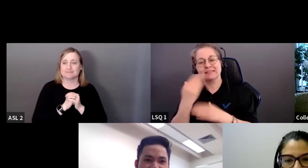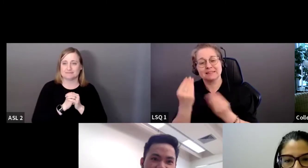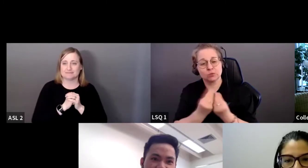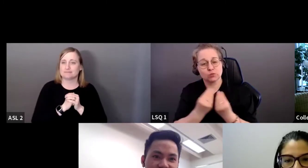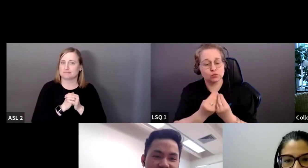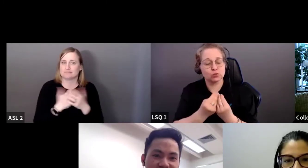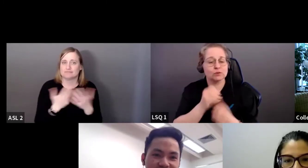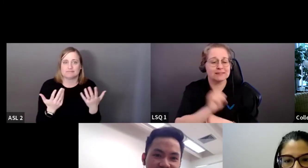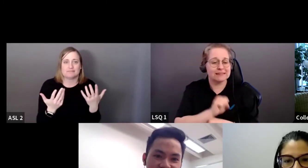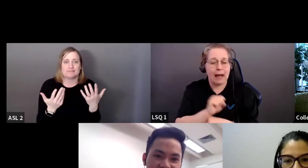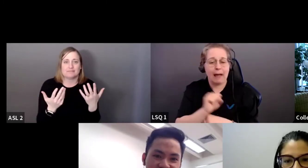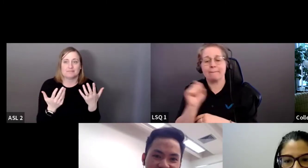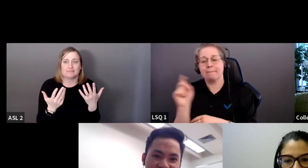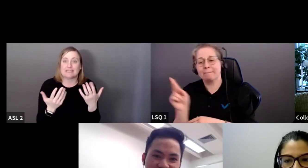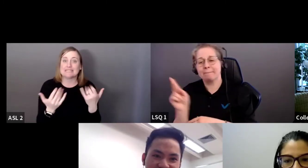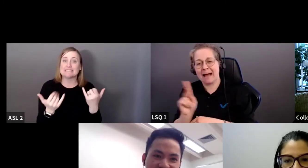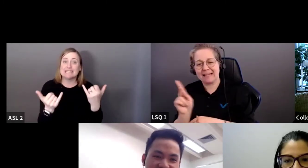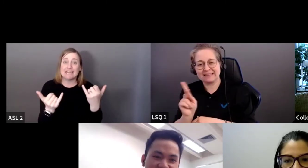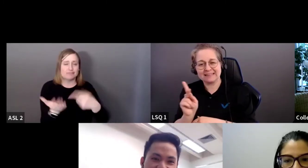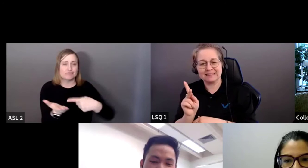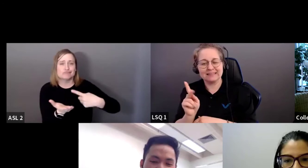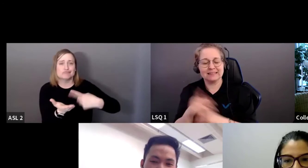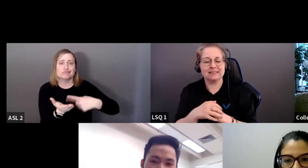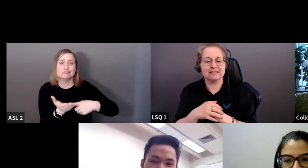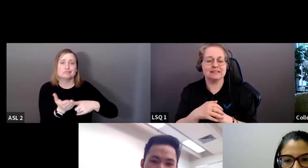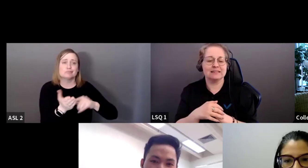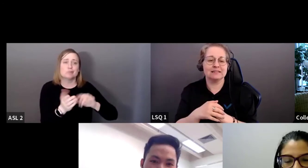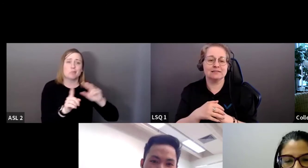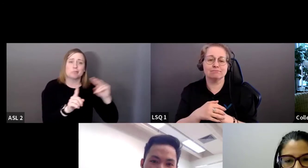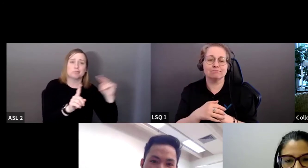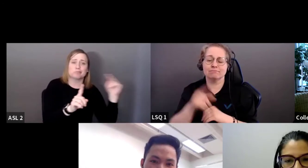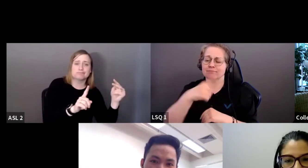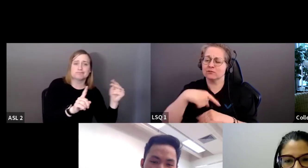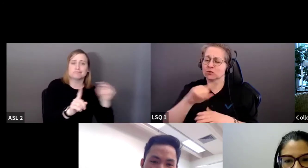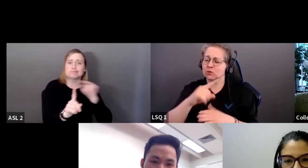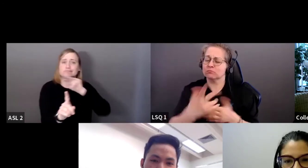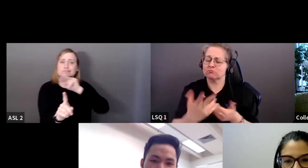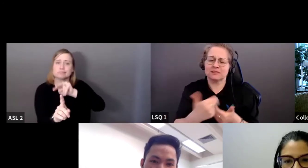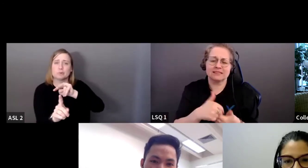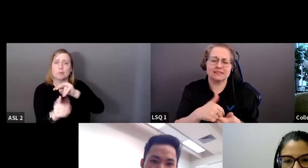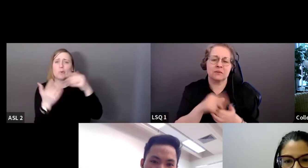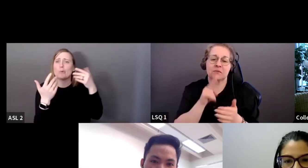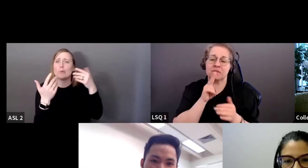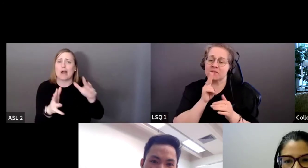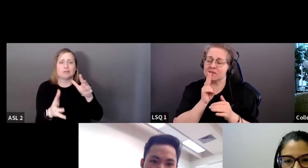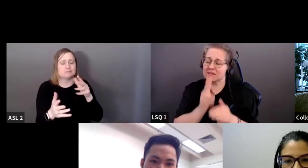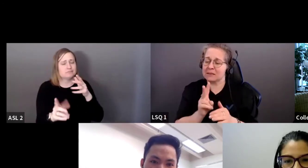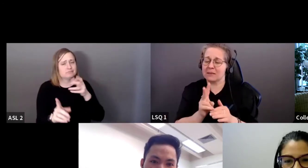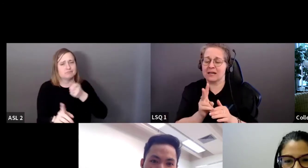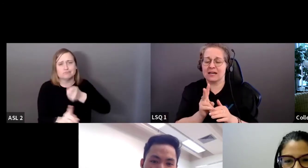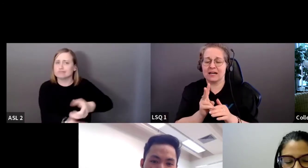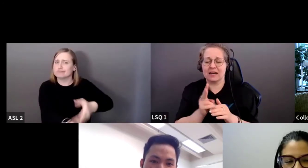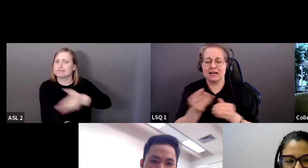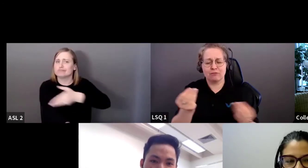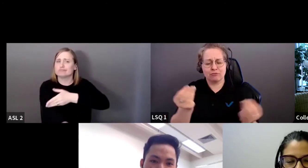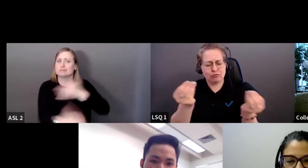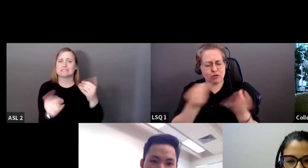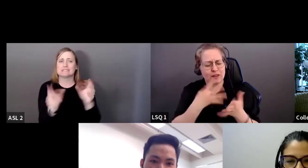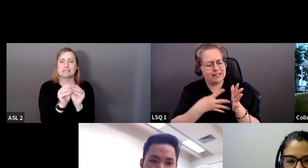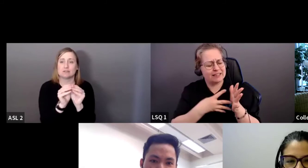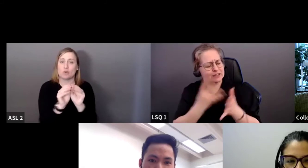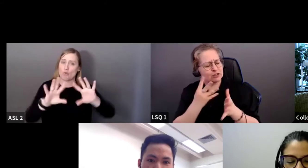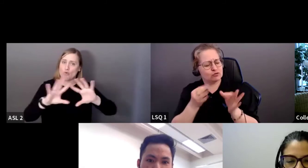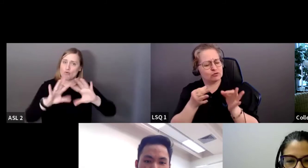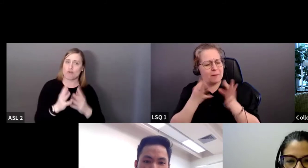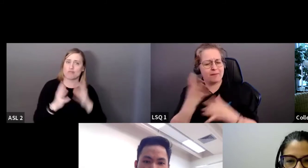est parti. Vous avez contribué énormément de choses à la séance. Merci d'avoir